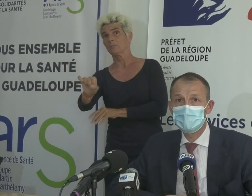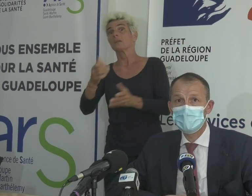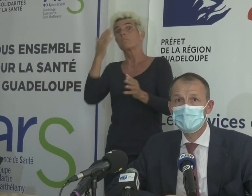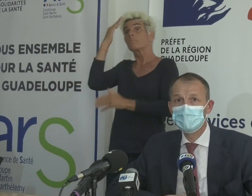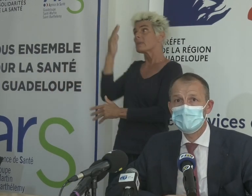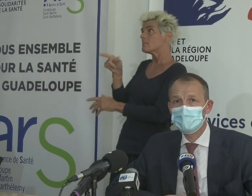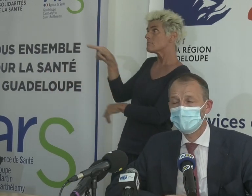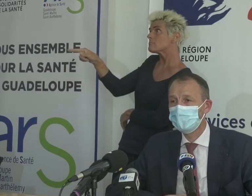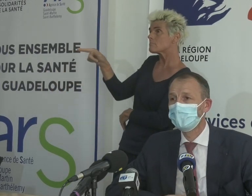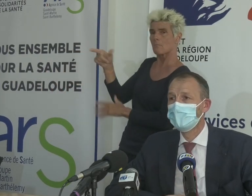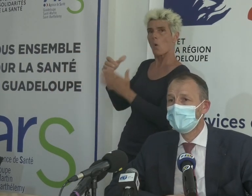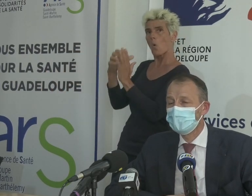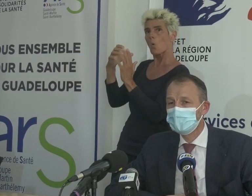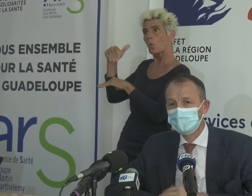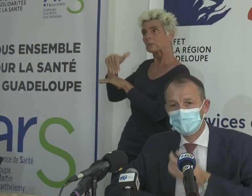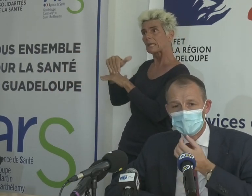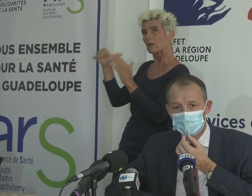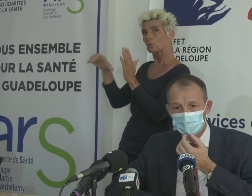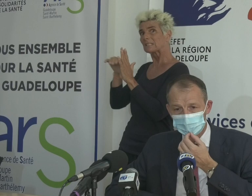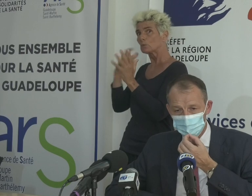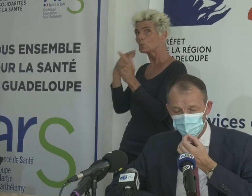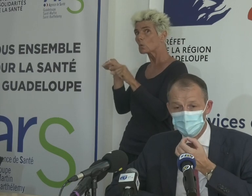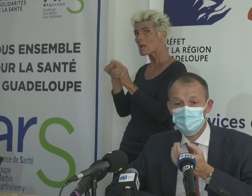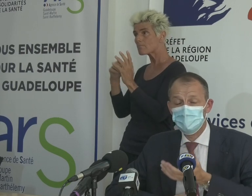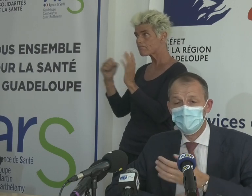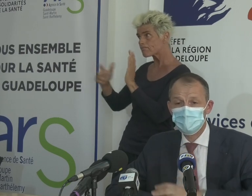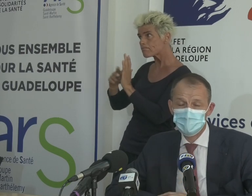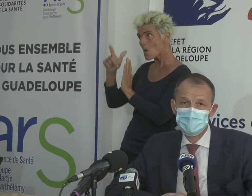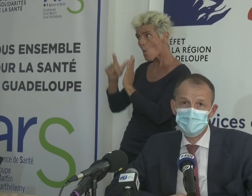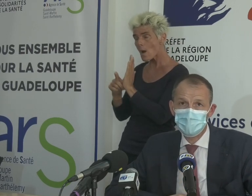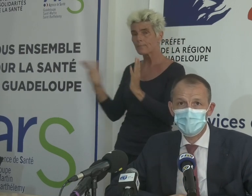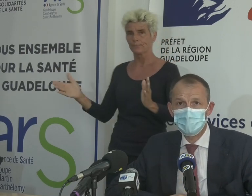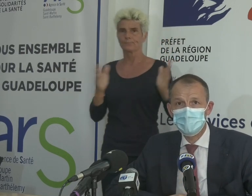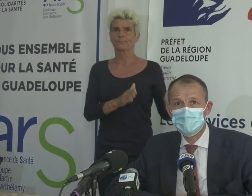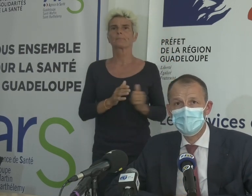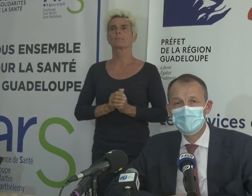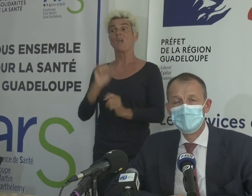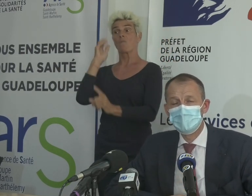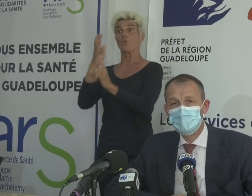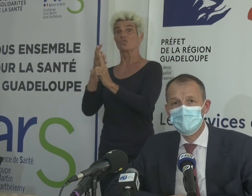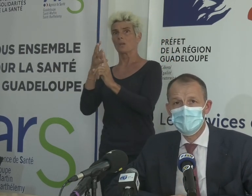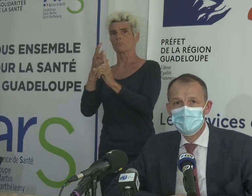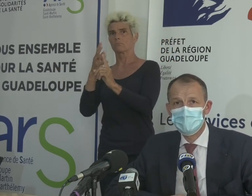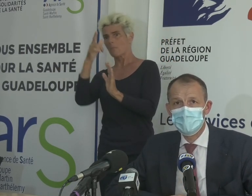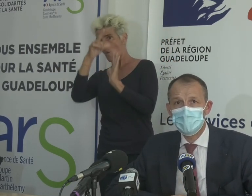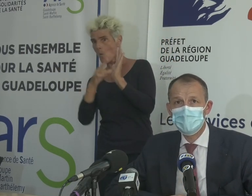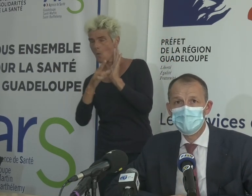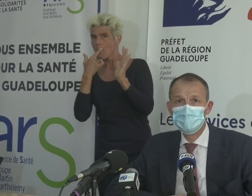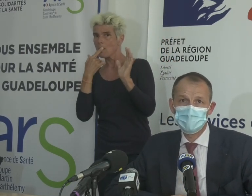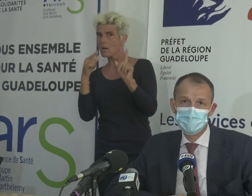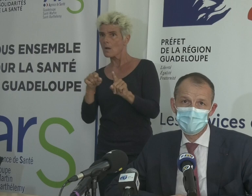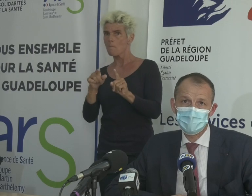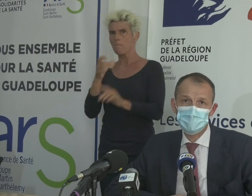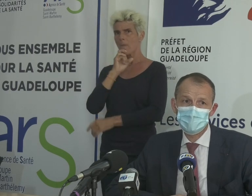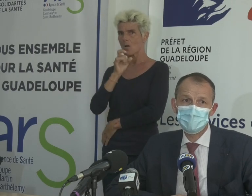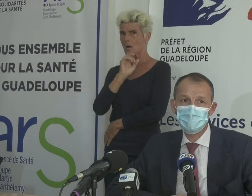constitutionnel valide cette loi. Ensuite, dans le projet de loi, puisque ce n pas encore validé, il y a une disposition qui permet au